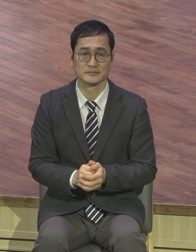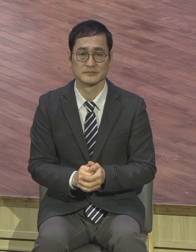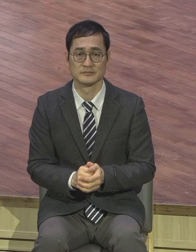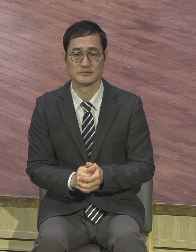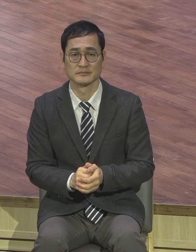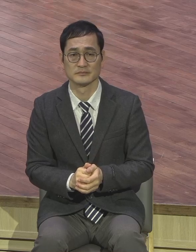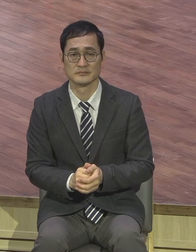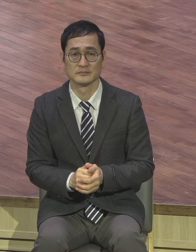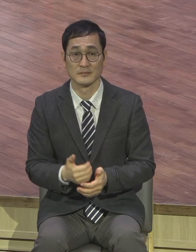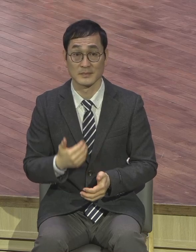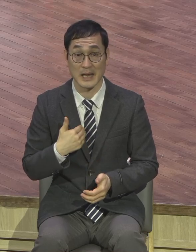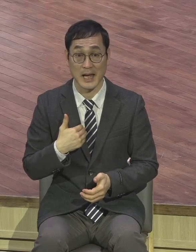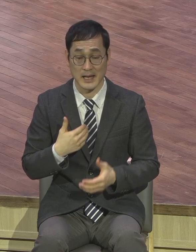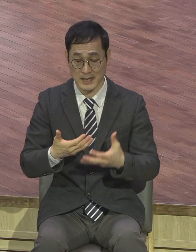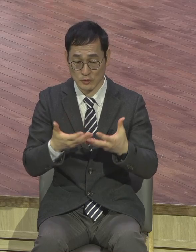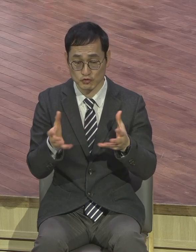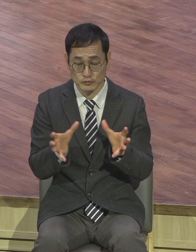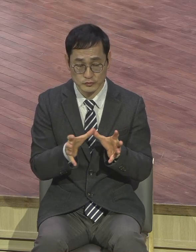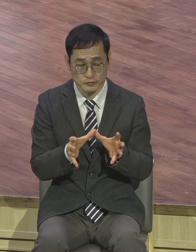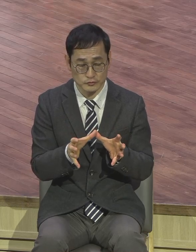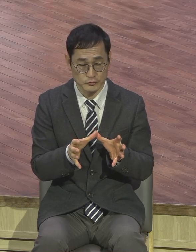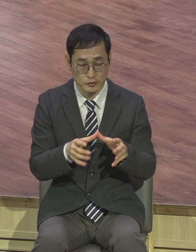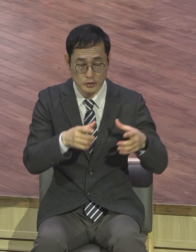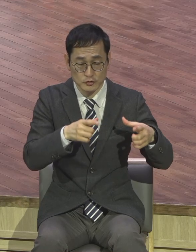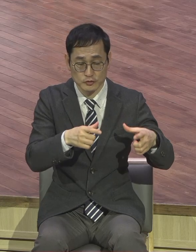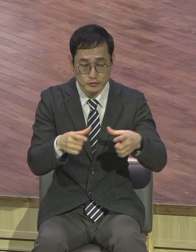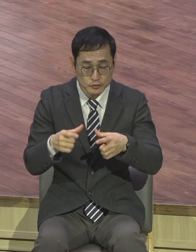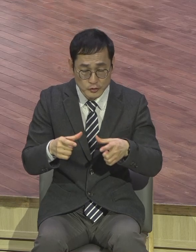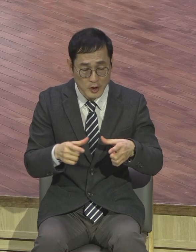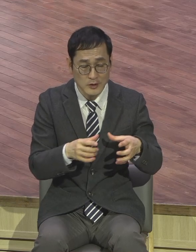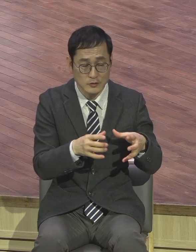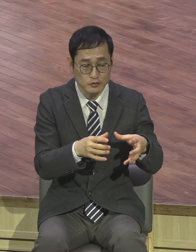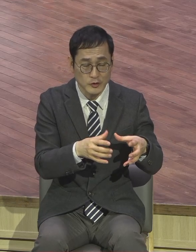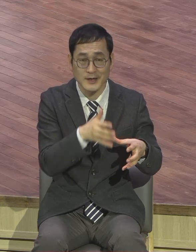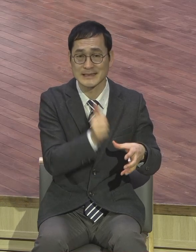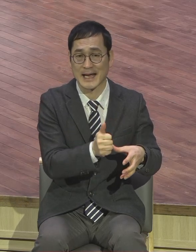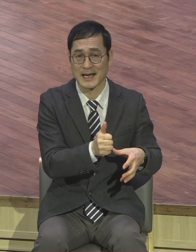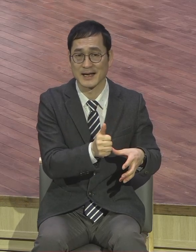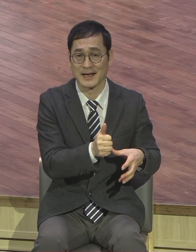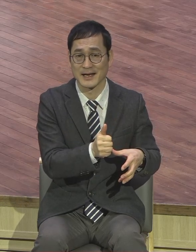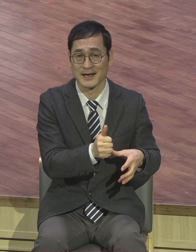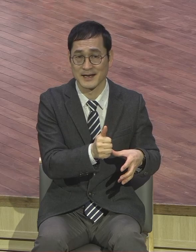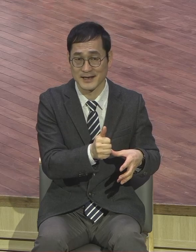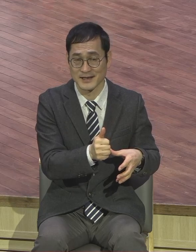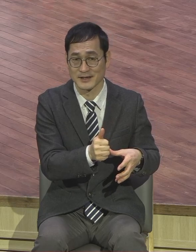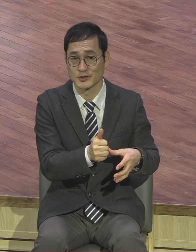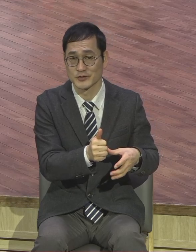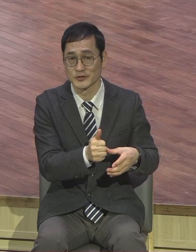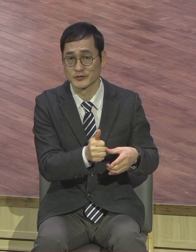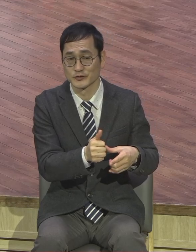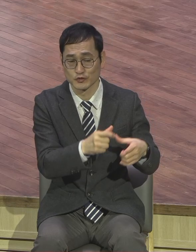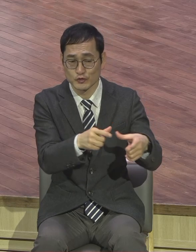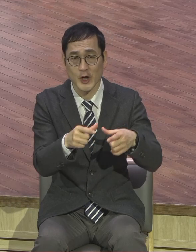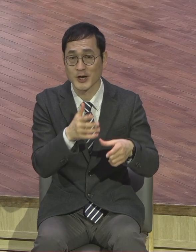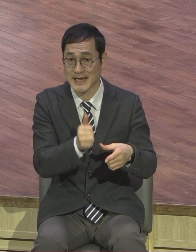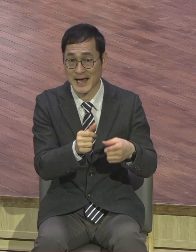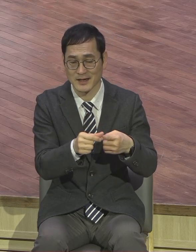구역장에 아주 그냥 평신도 생활 쫙 하면 구역장하고 그 다음에 뭐 부장도 하고